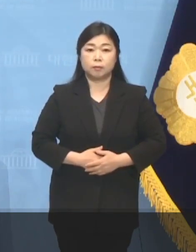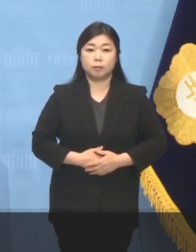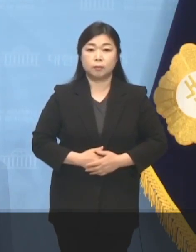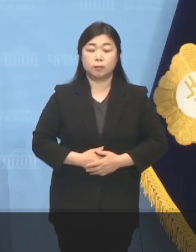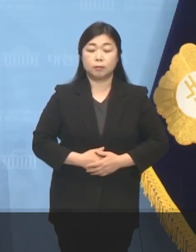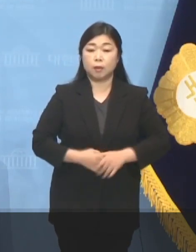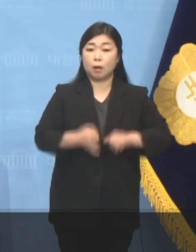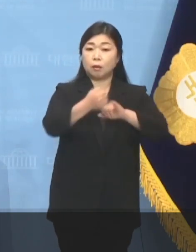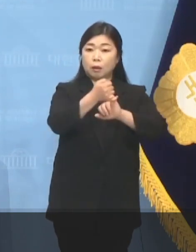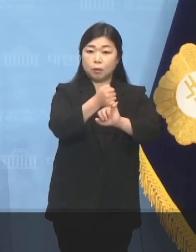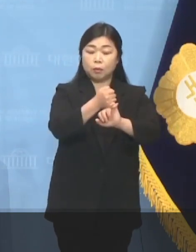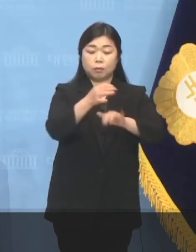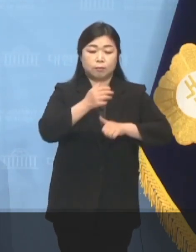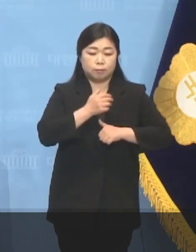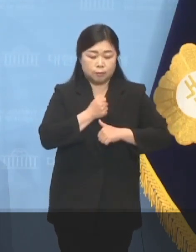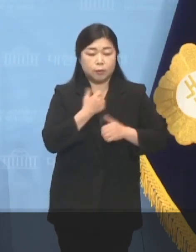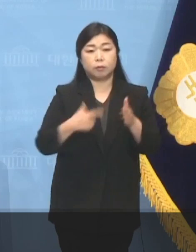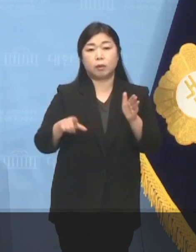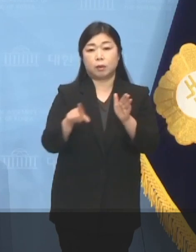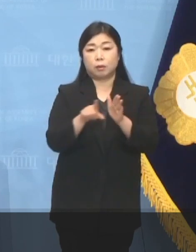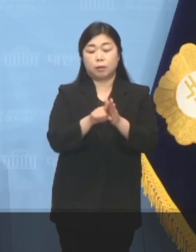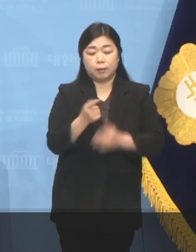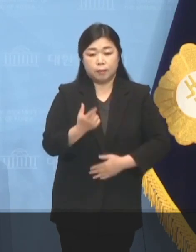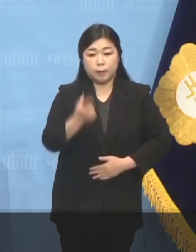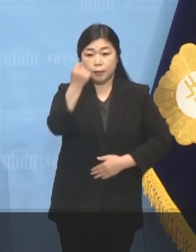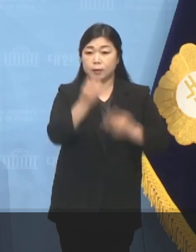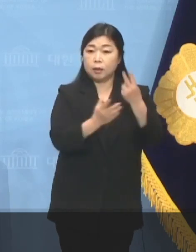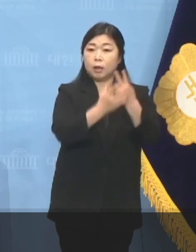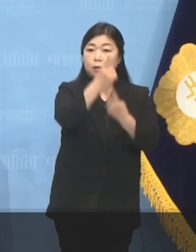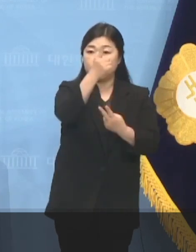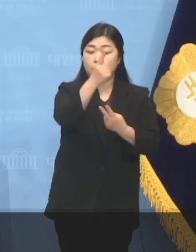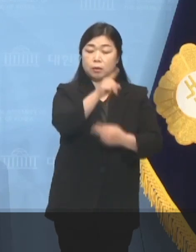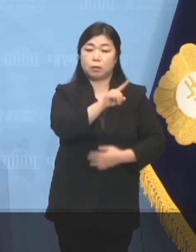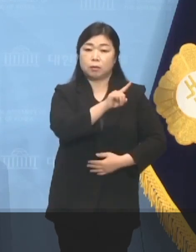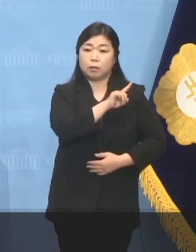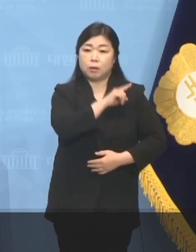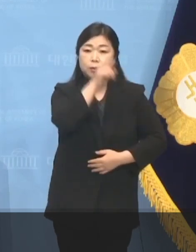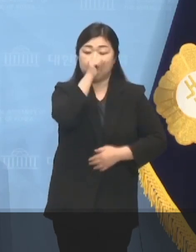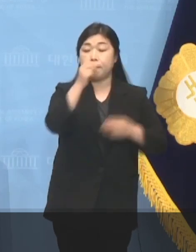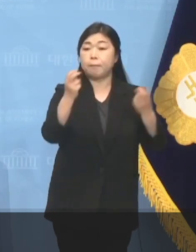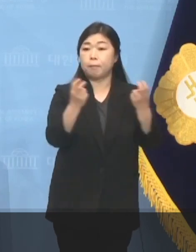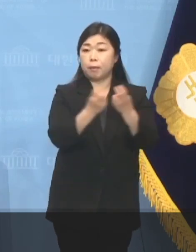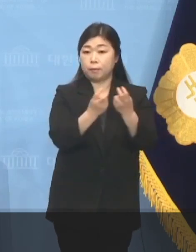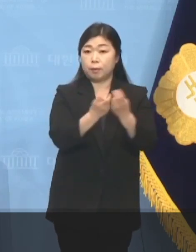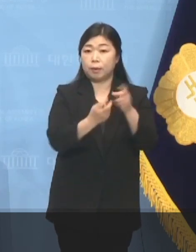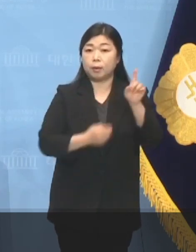이 약속을 지키기 위해서는 조속한 단일화만이 유일한 방안입니다.